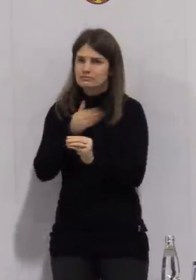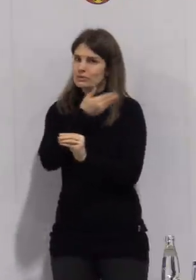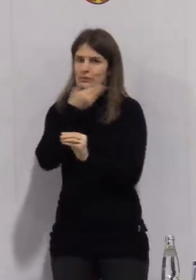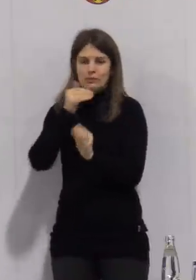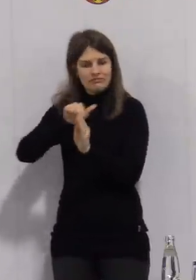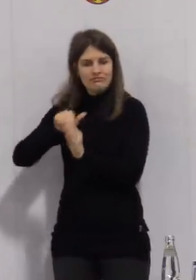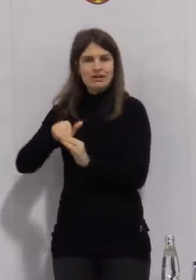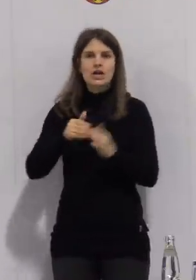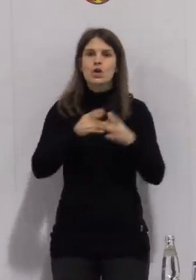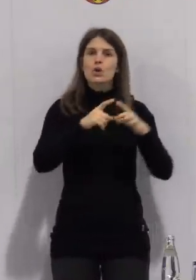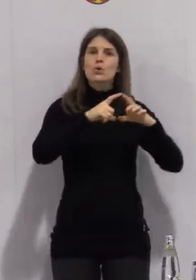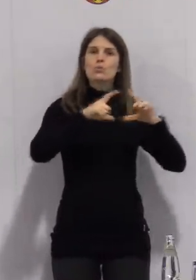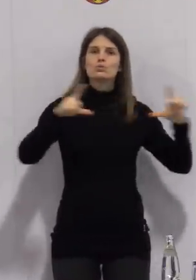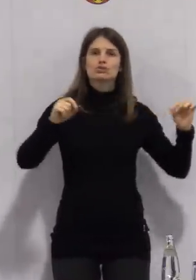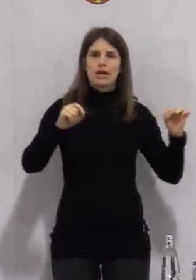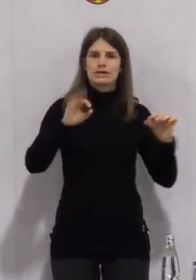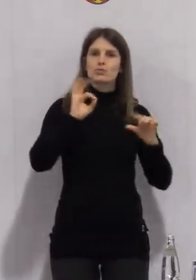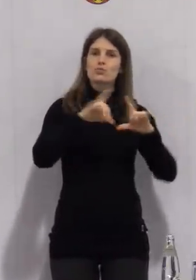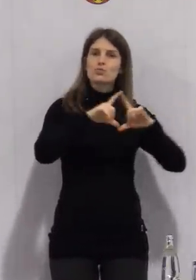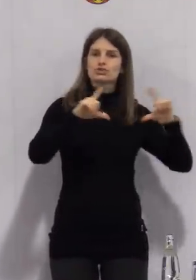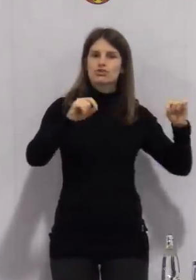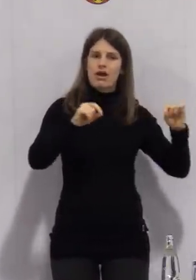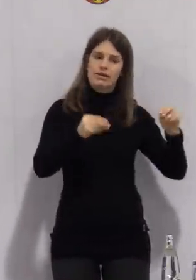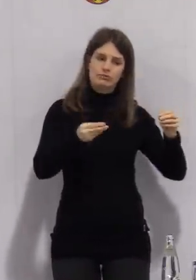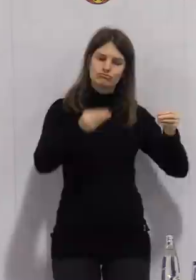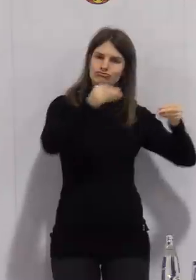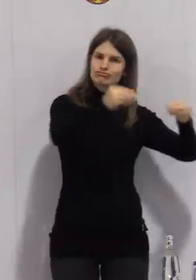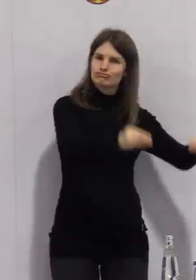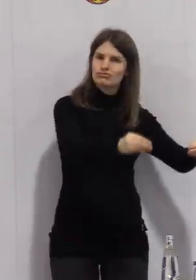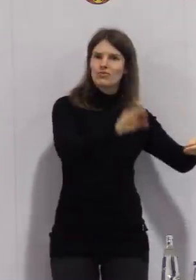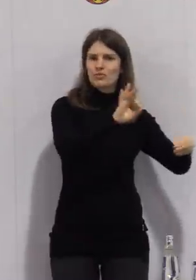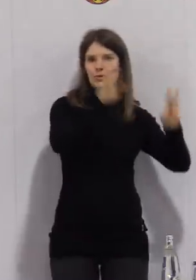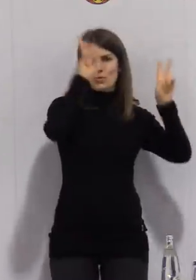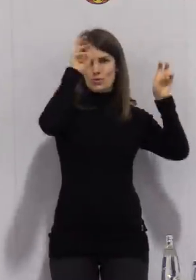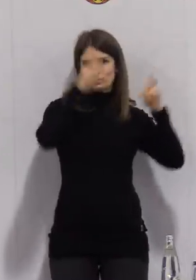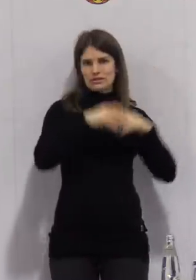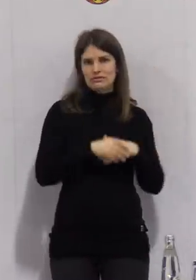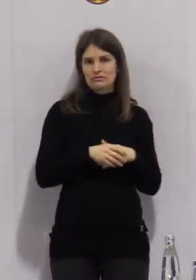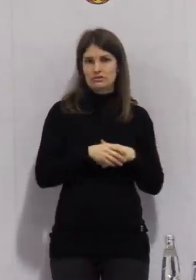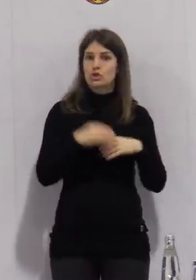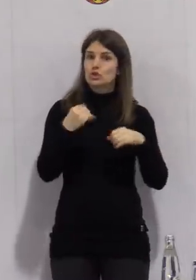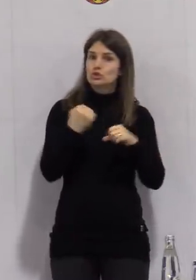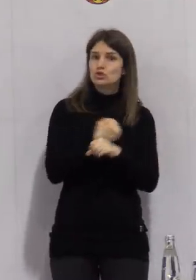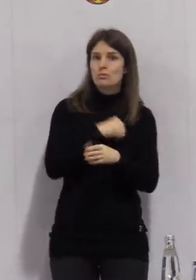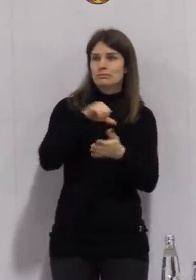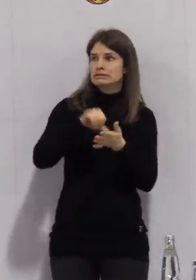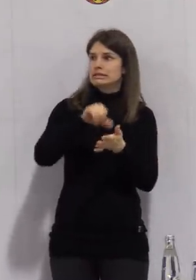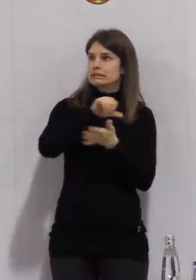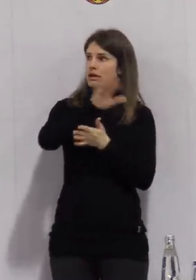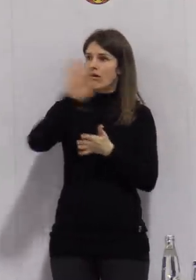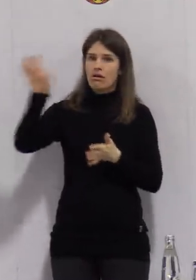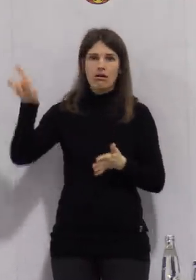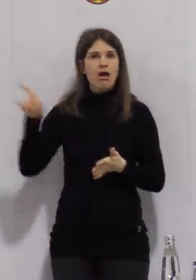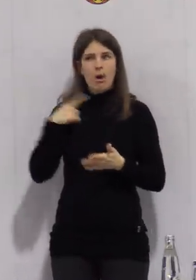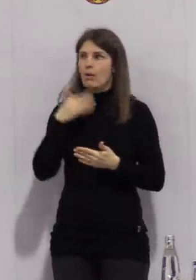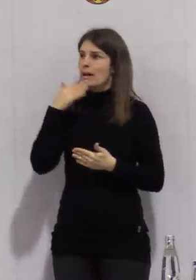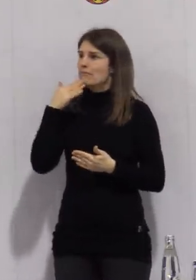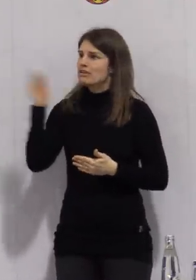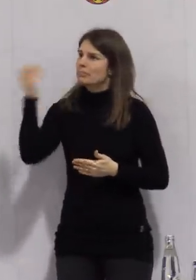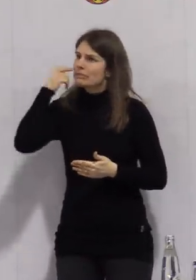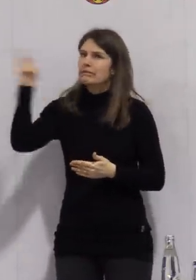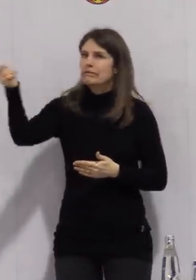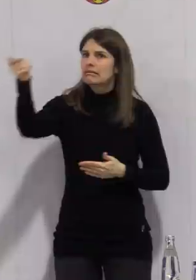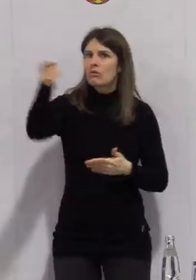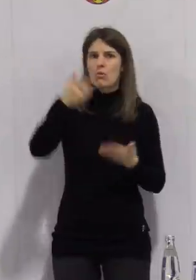Kolleginnen und Kollegen hier im Landratsamt und im Jobcenter auch nahelegen. Der Vorteil wäre eben, dass man den Einkaufsschein dann